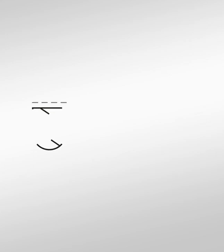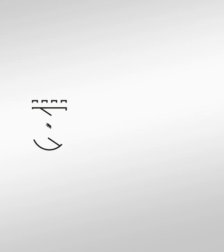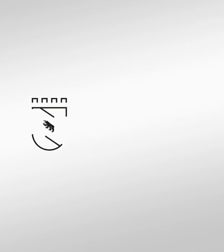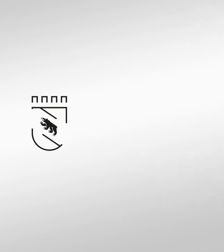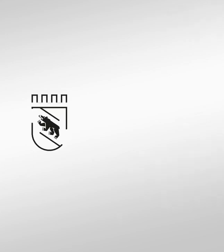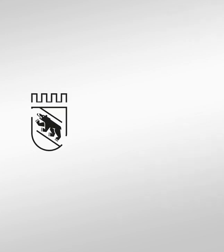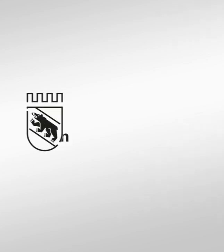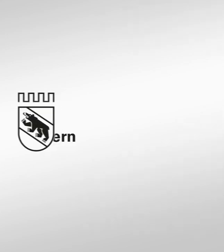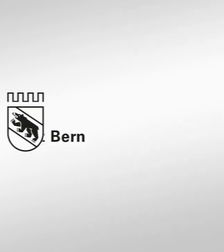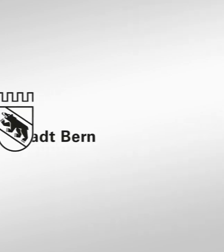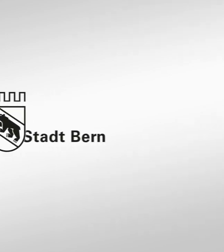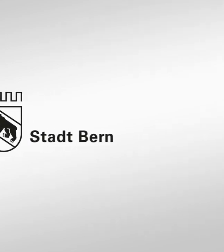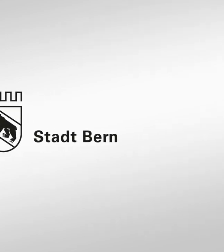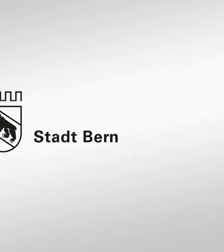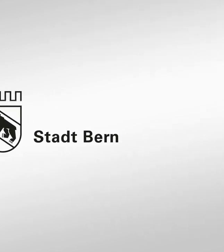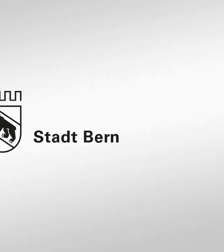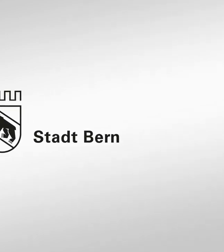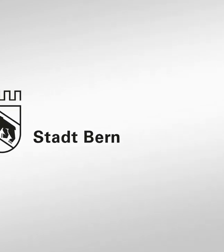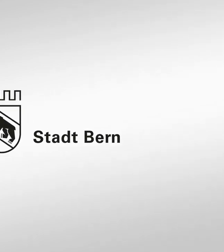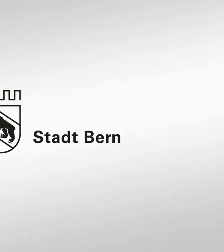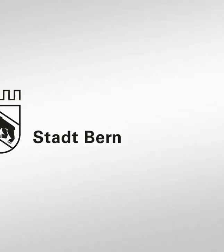Dies ist ein Informationsvideo der Stadt Bern.